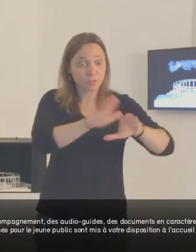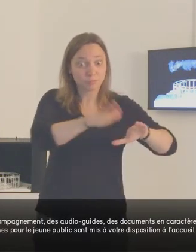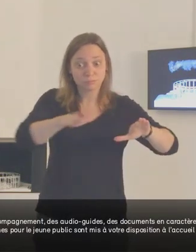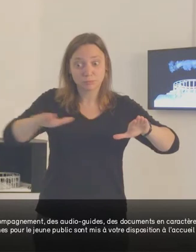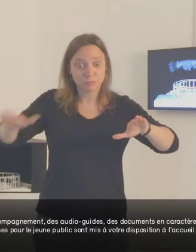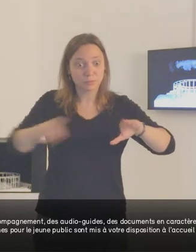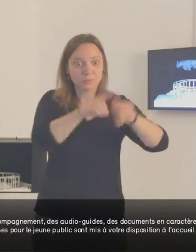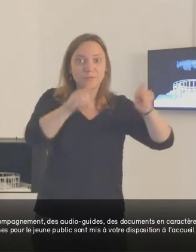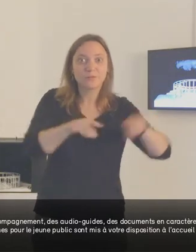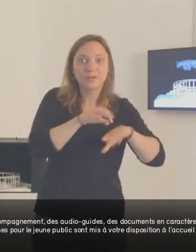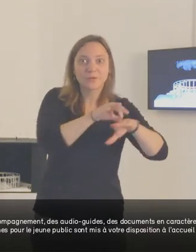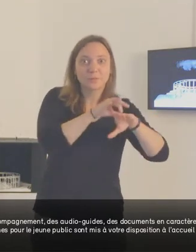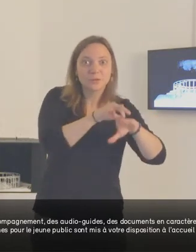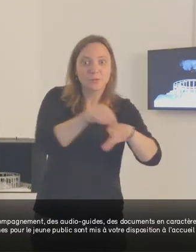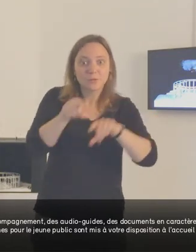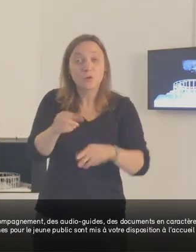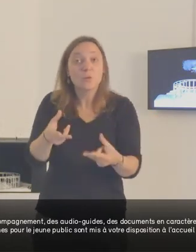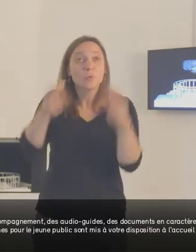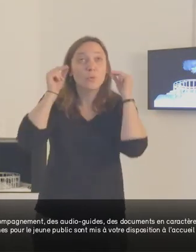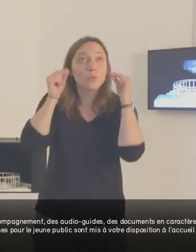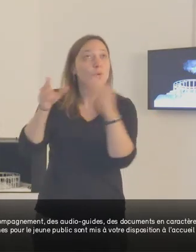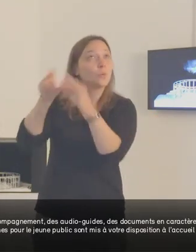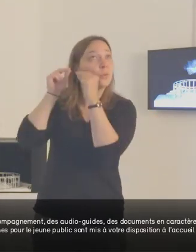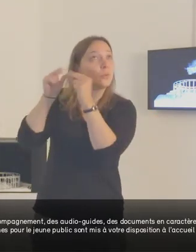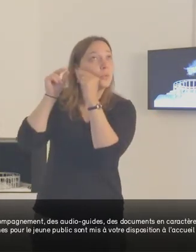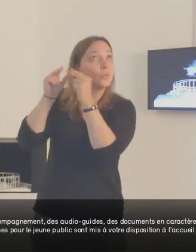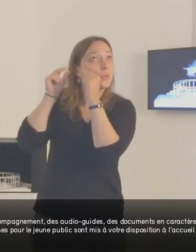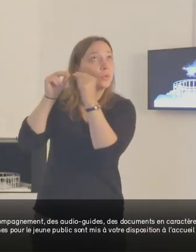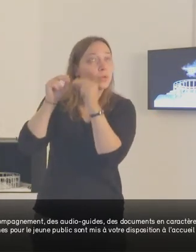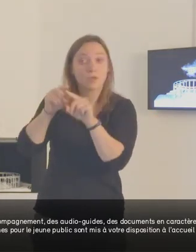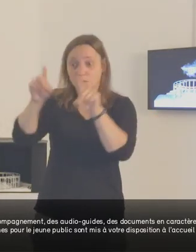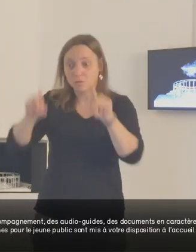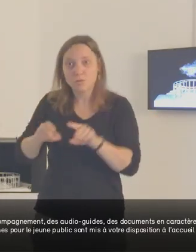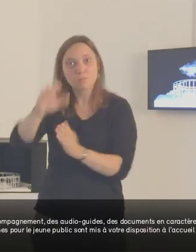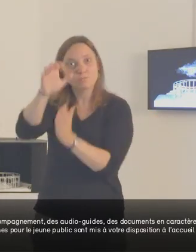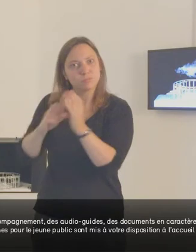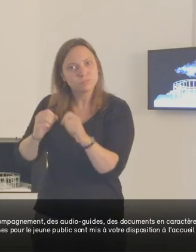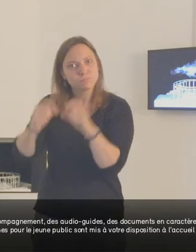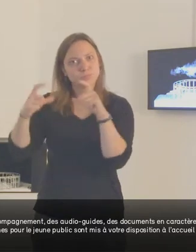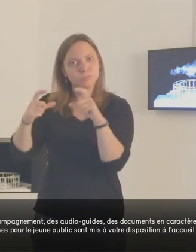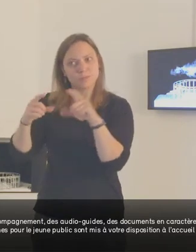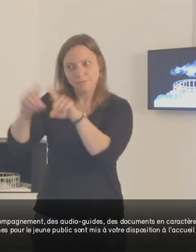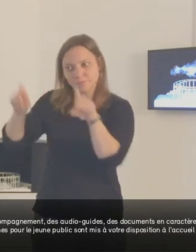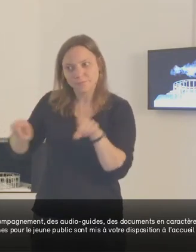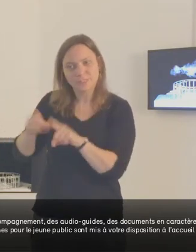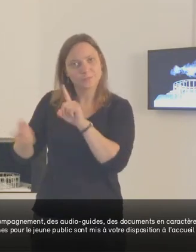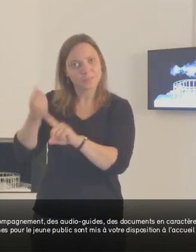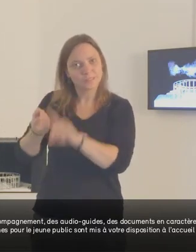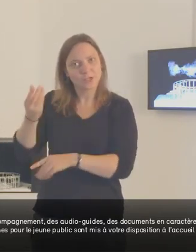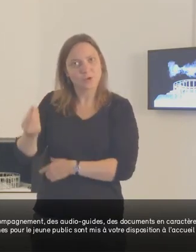'accompagnement, des audioguides, des documents en caractère agrandi, ainsi que des fiches pour le jeune public sont mises à votre disposition à